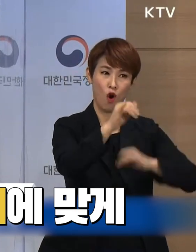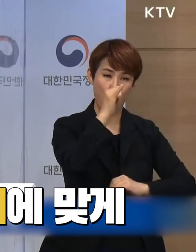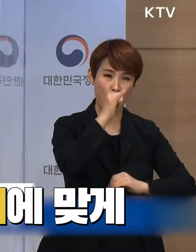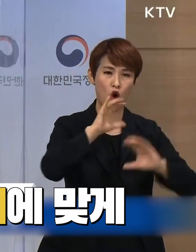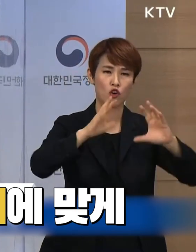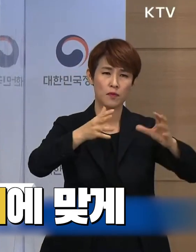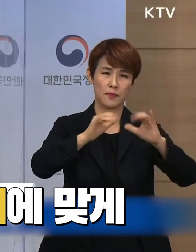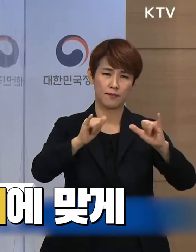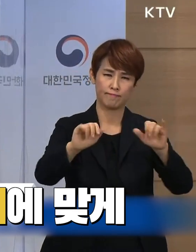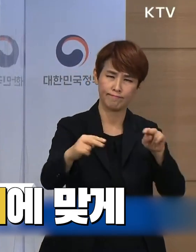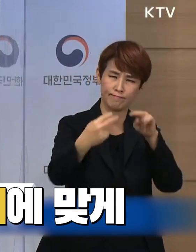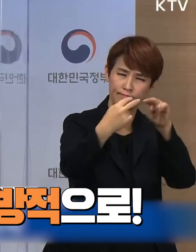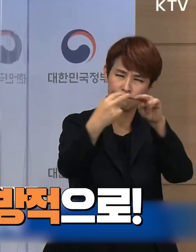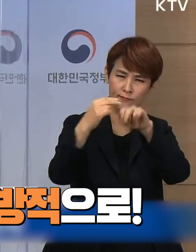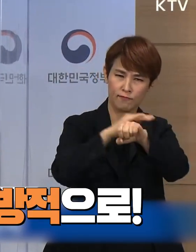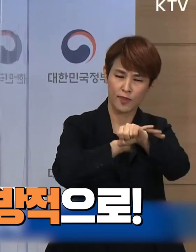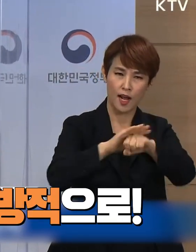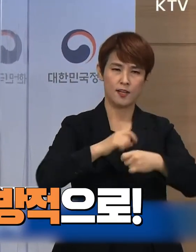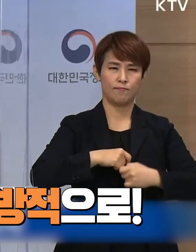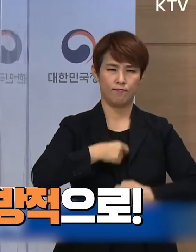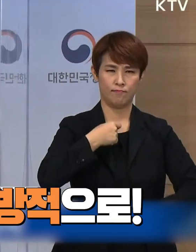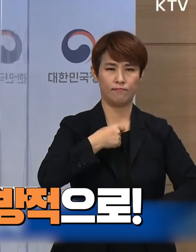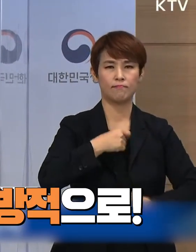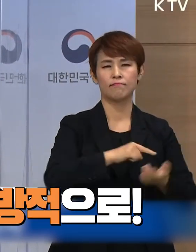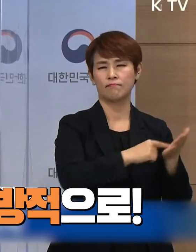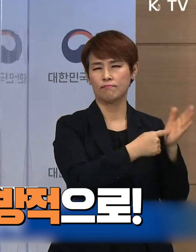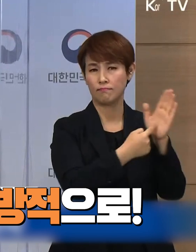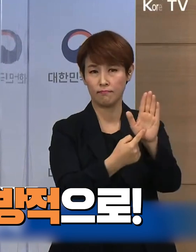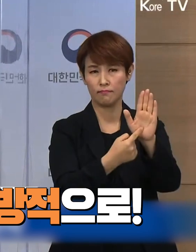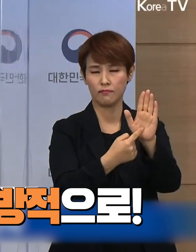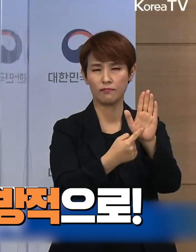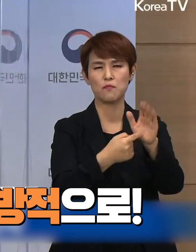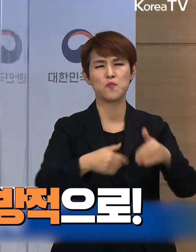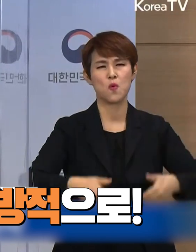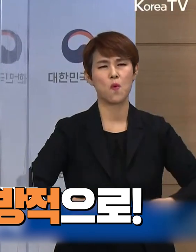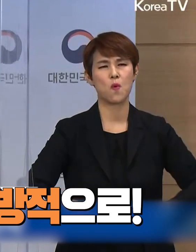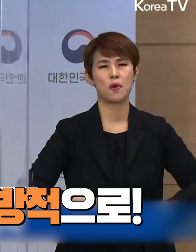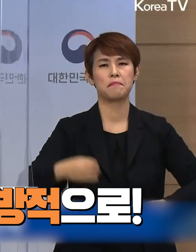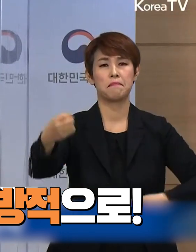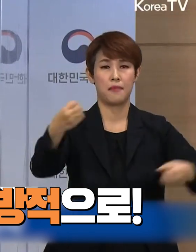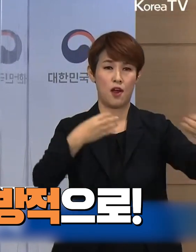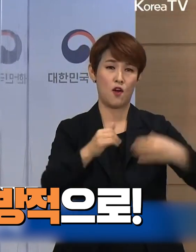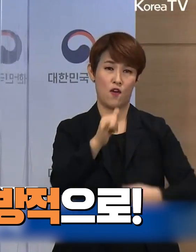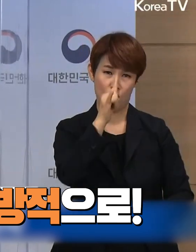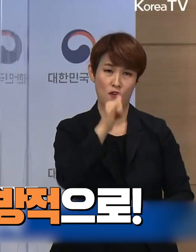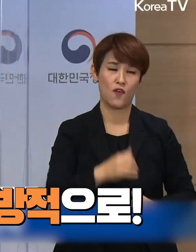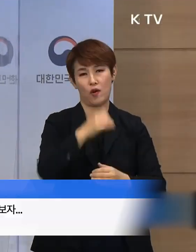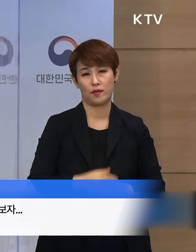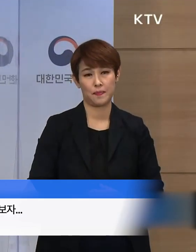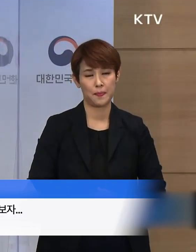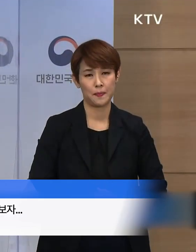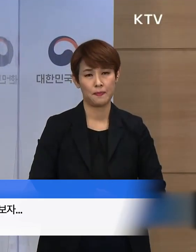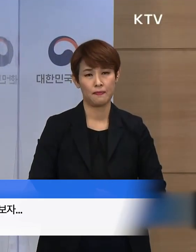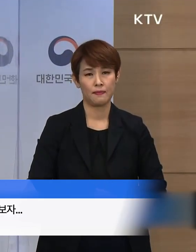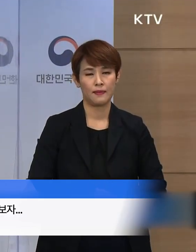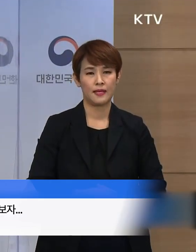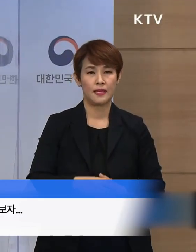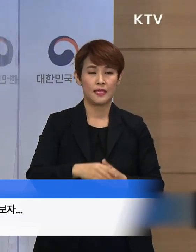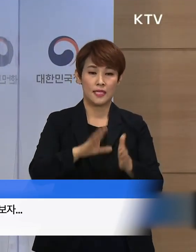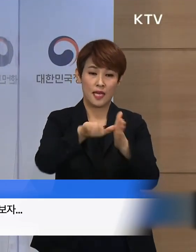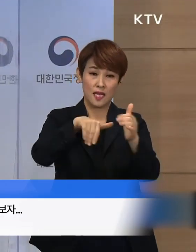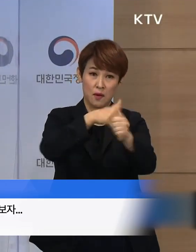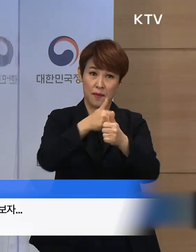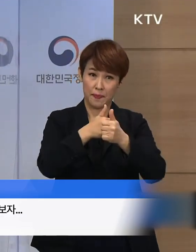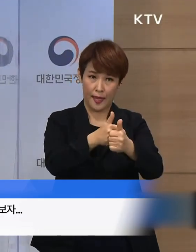눈높이에 맞게 보다 투명하고 개방적으로 바뀌어야 한다는 지적도 커졌습니다 시대 흐름에